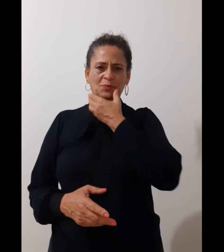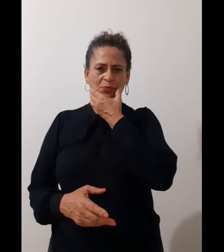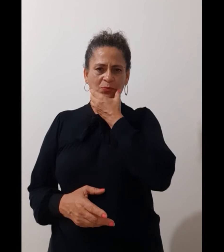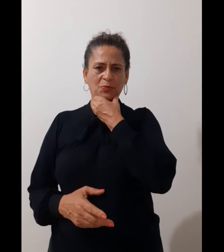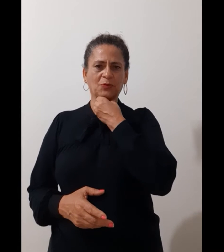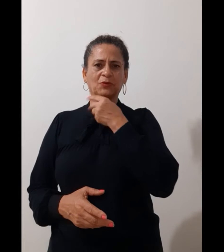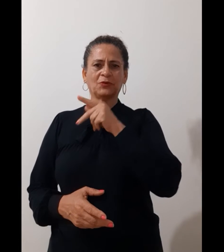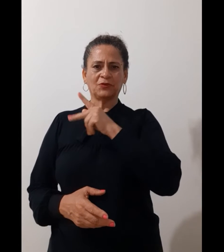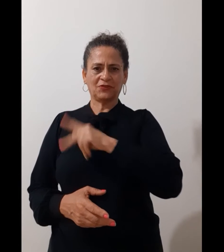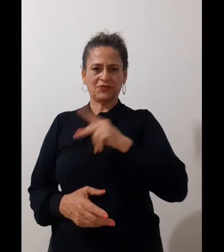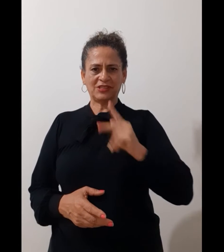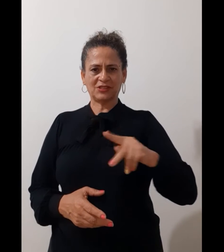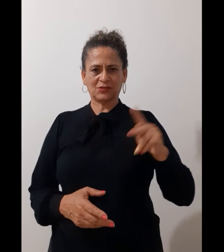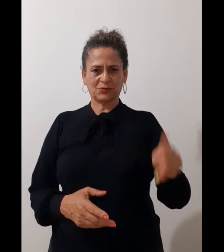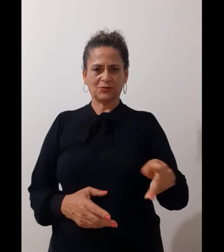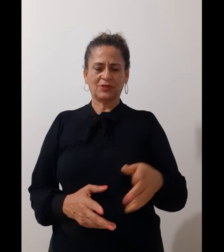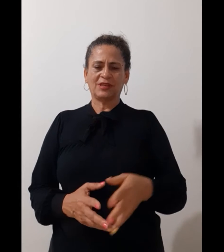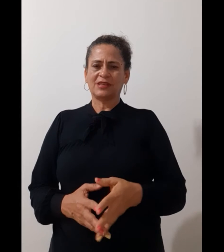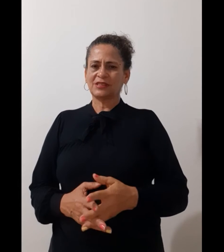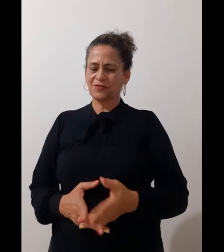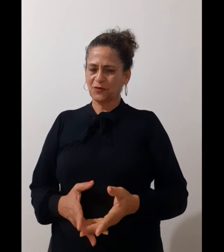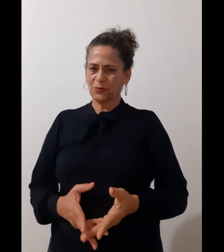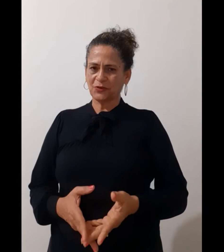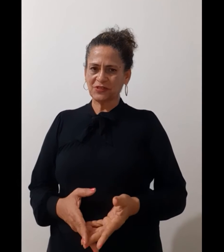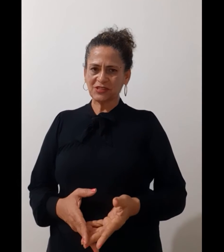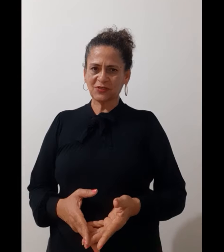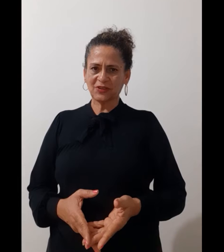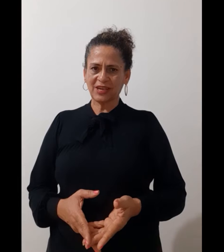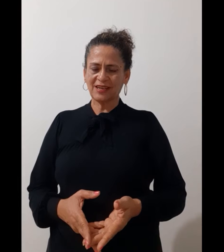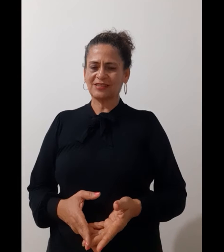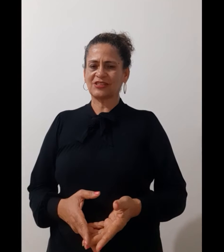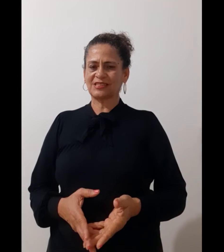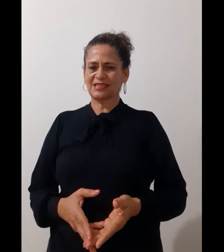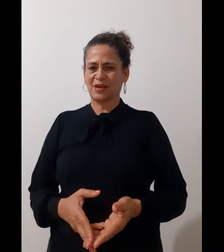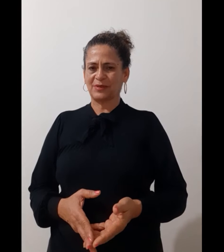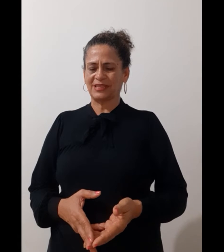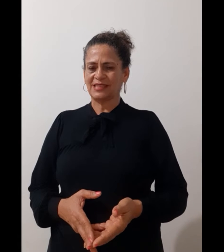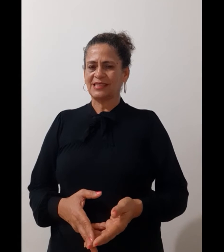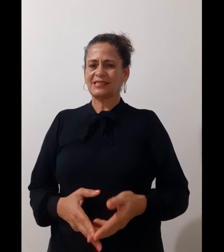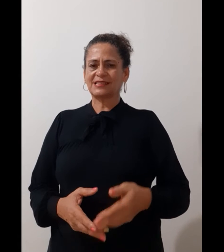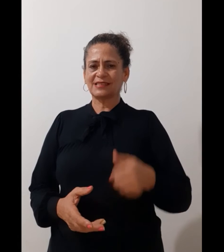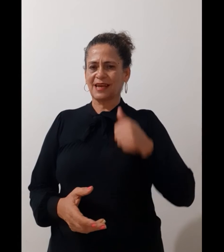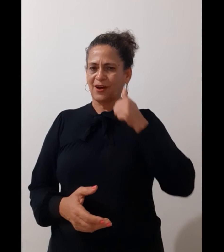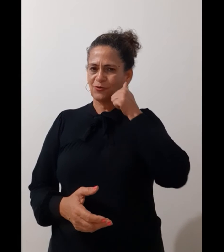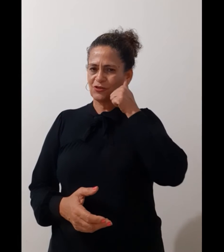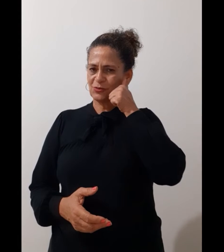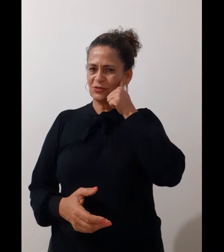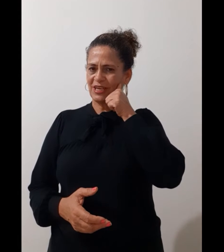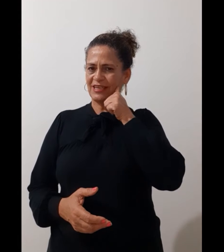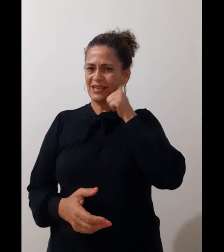professor. Se for professora, já sabem, sinal de mulher, né?